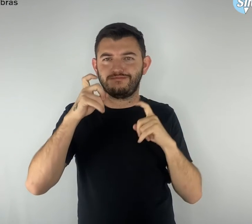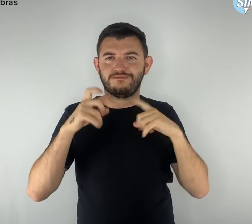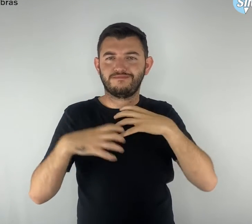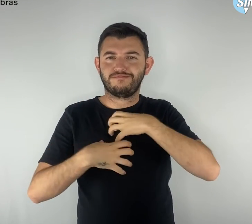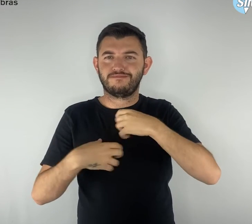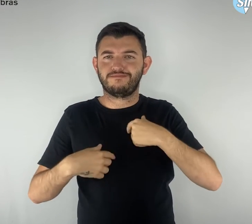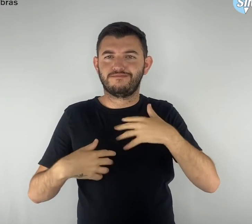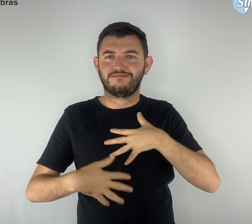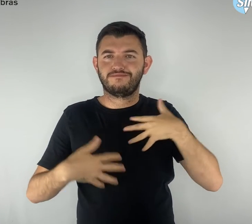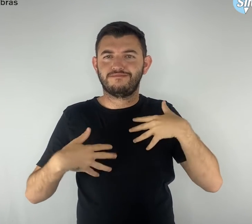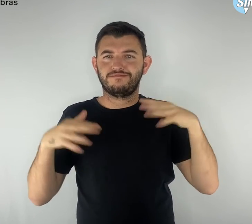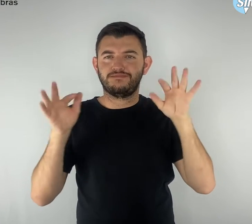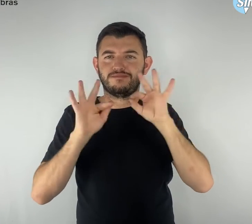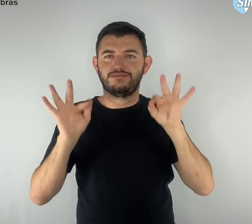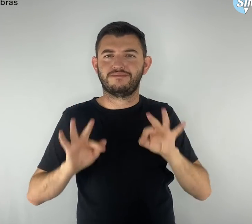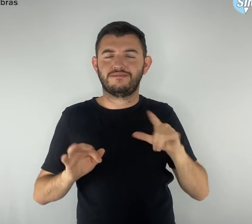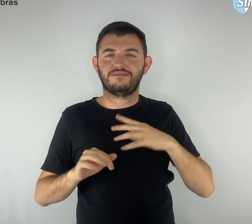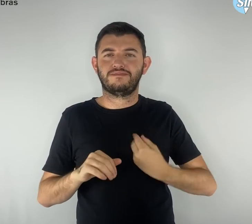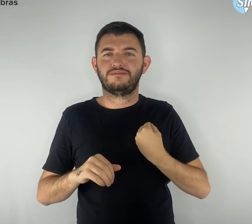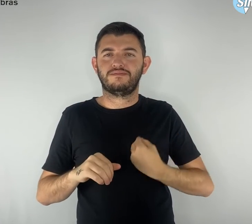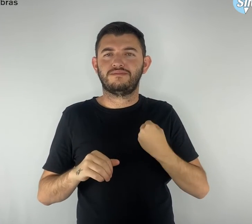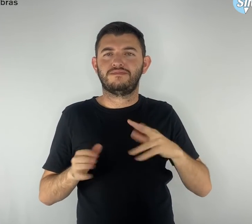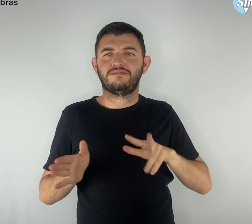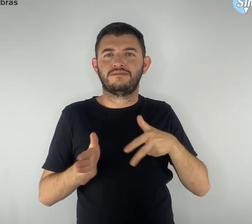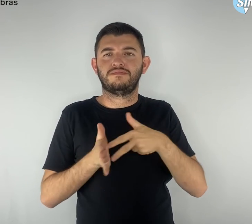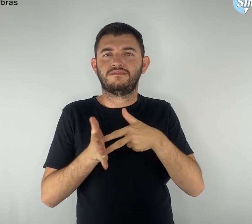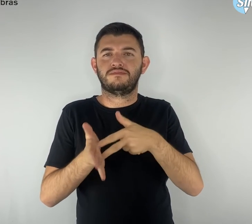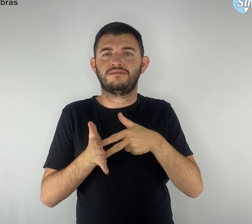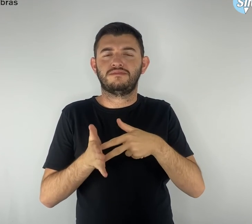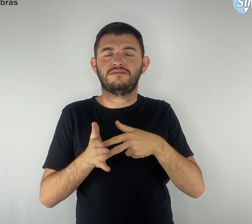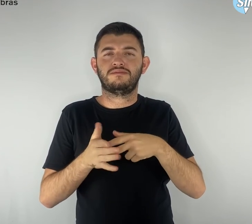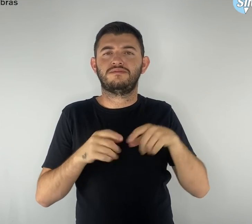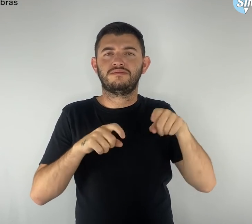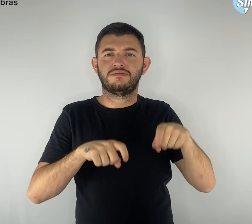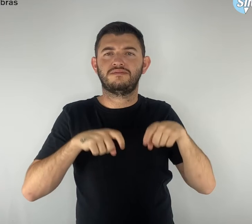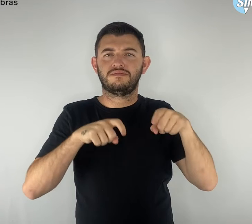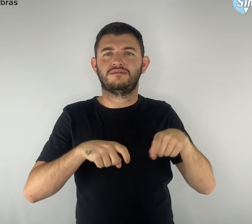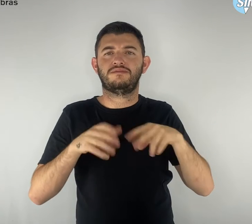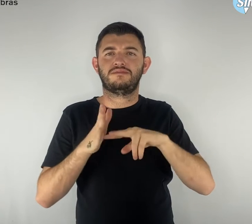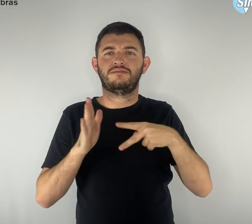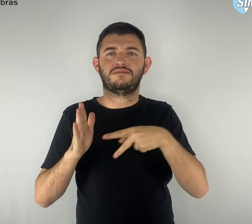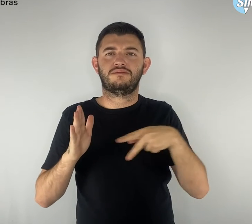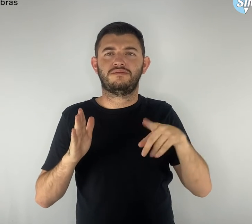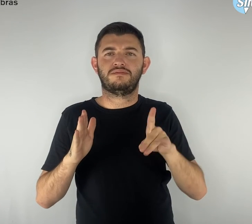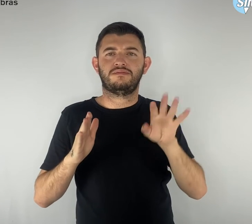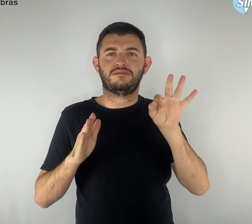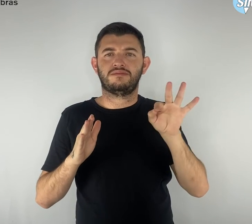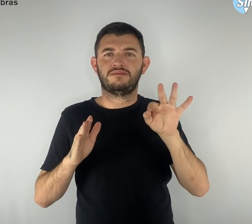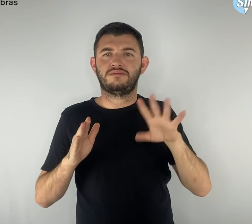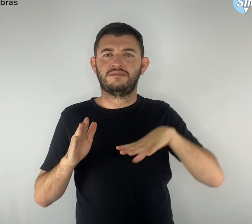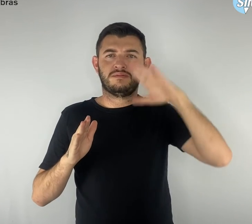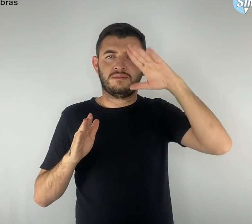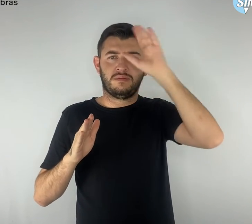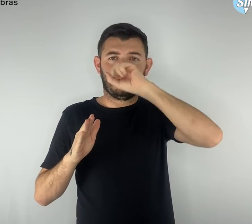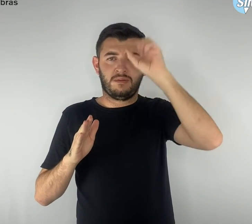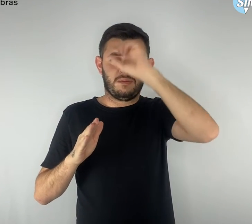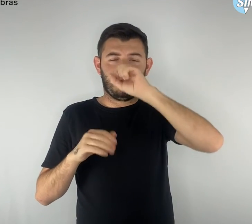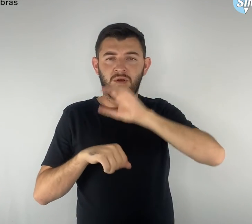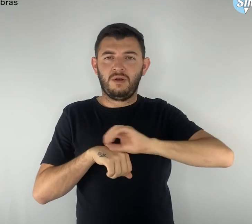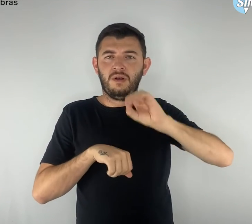felizes por estarem lá na Chácara do SimproDF, aprendendo um pouco nessas oficinas que tanto